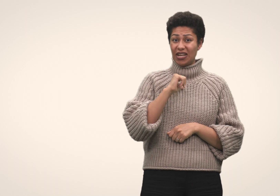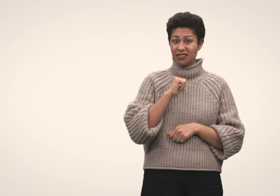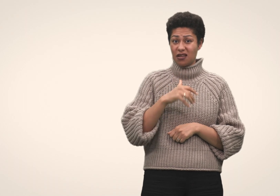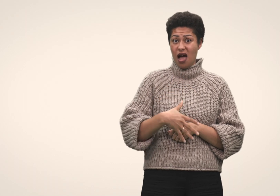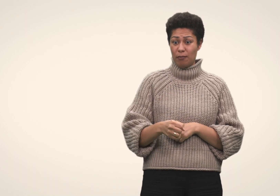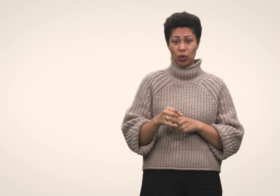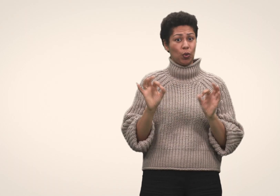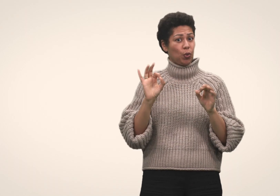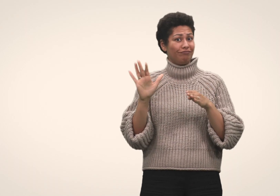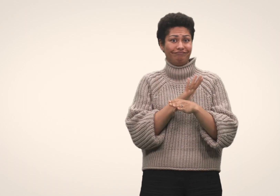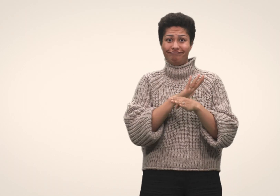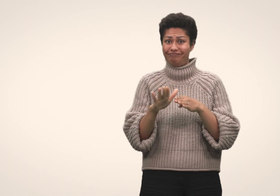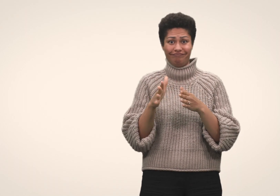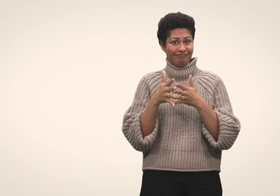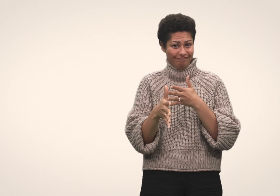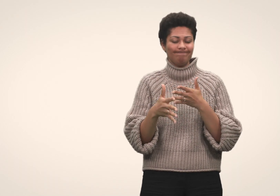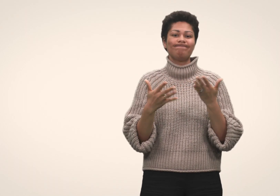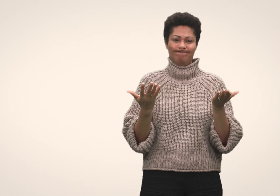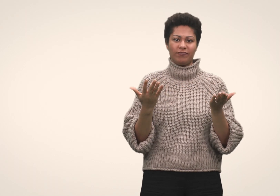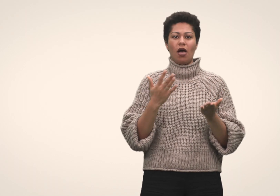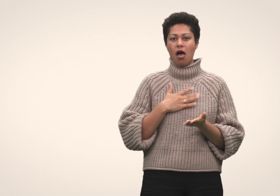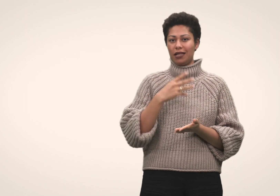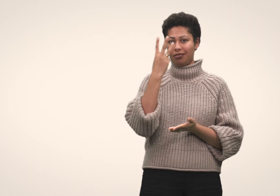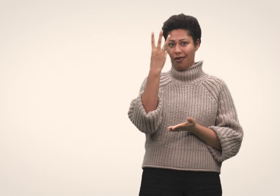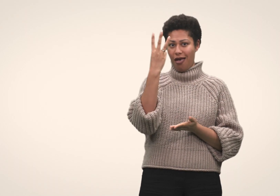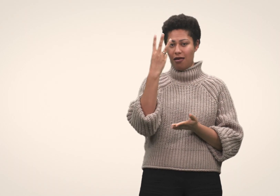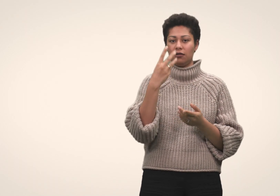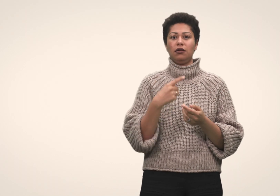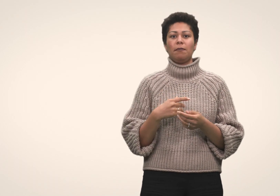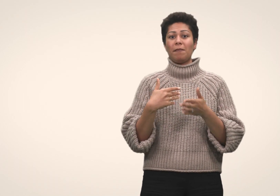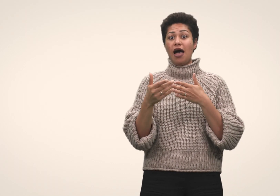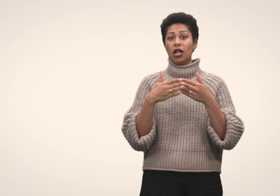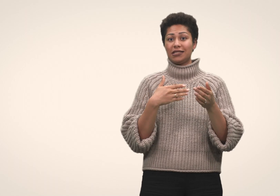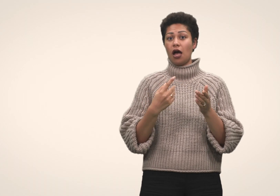Men hvis en abort ikke er fullstendig, er det hovedsakelige tre behandlingsalternativer.